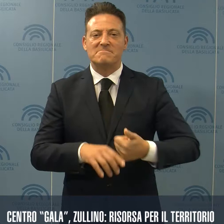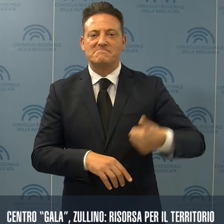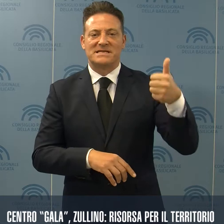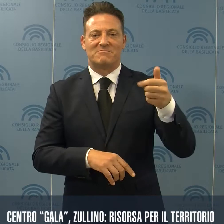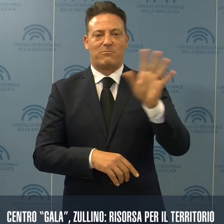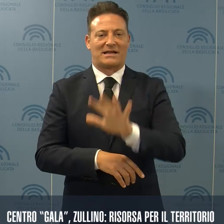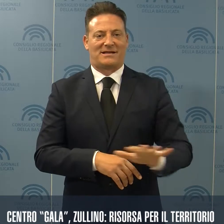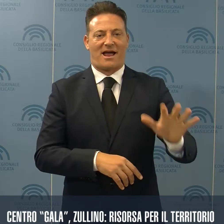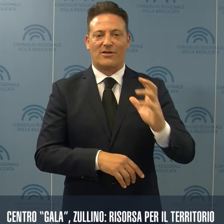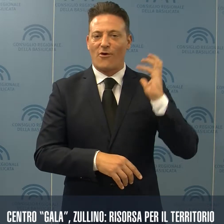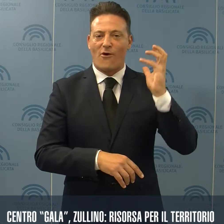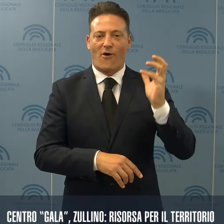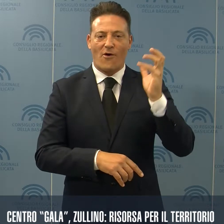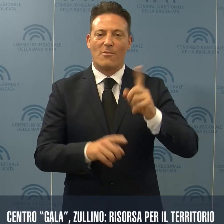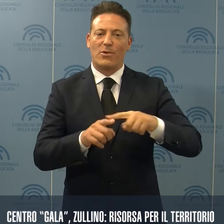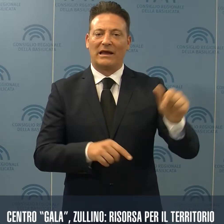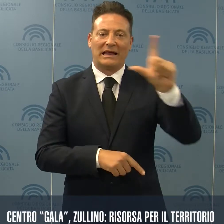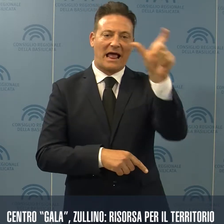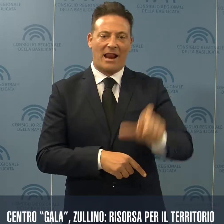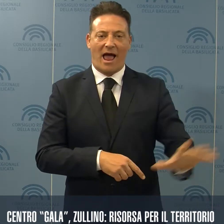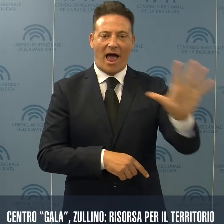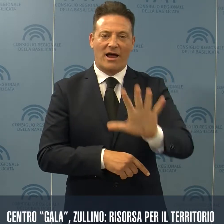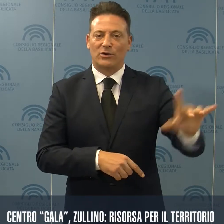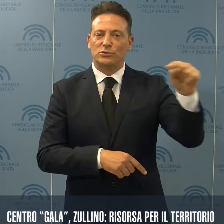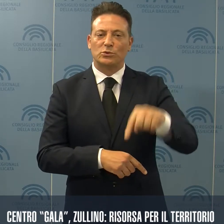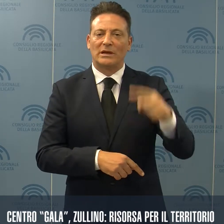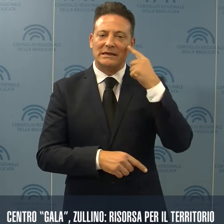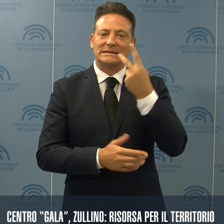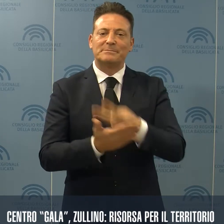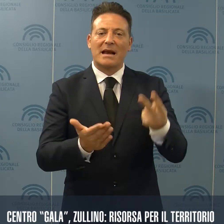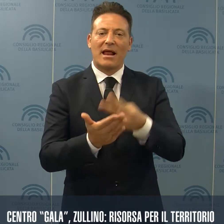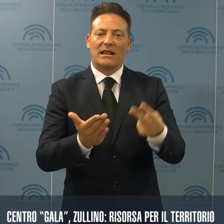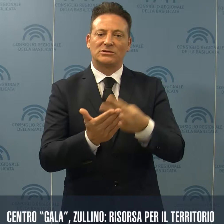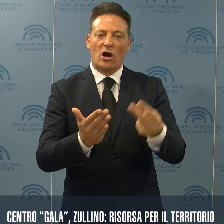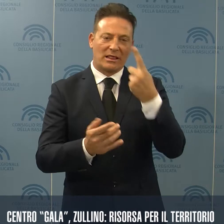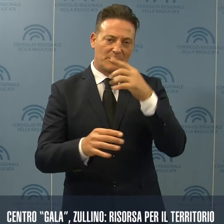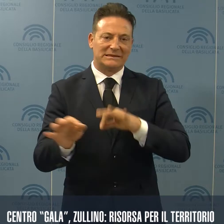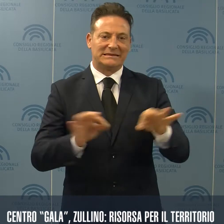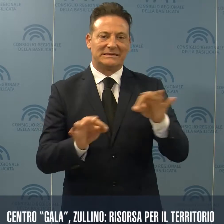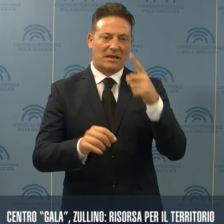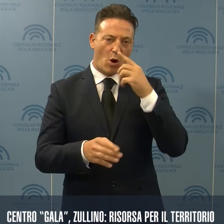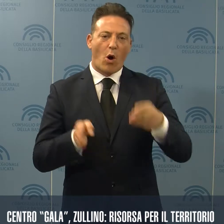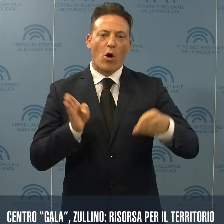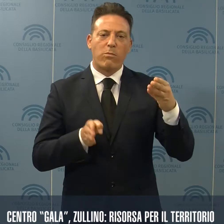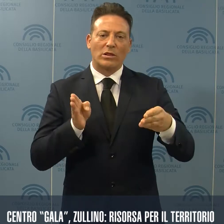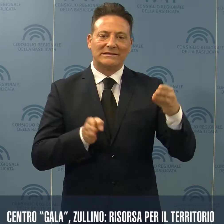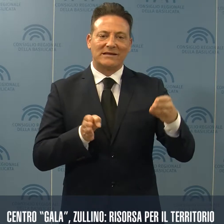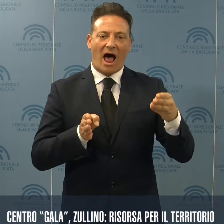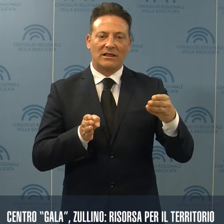in Basilicata e nel Meridione nella sperimentazione di sistemi robotizzati che stimolano